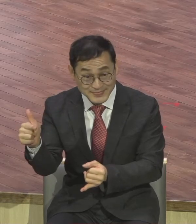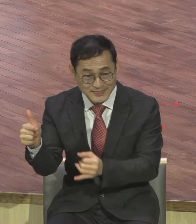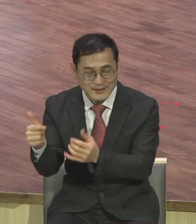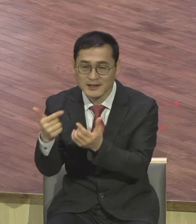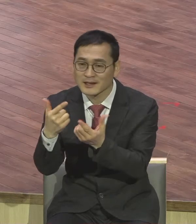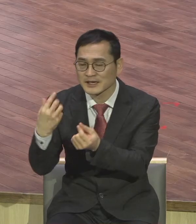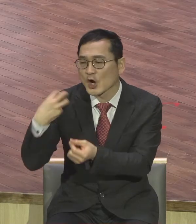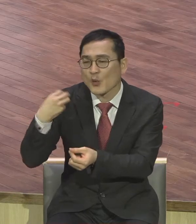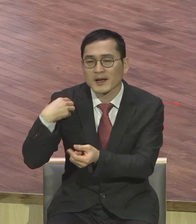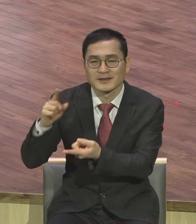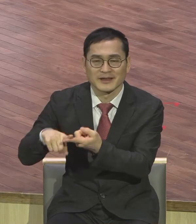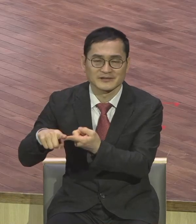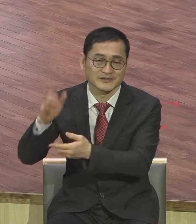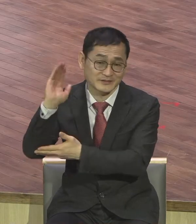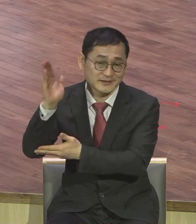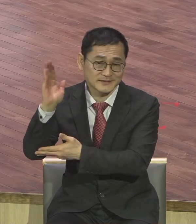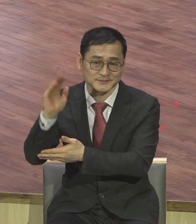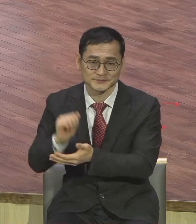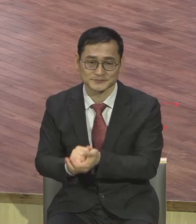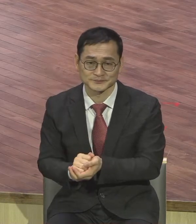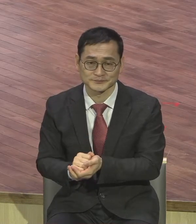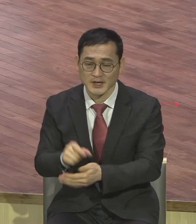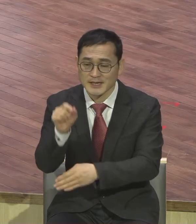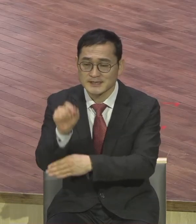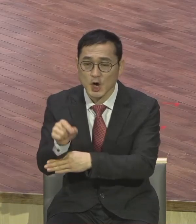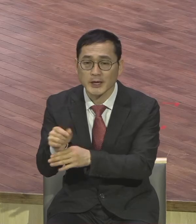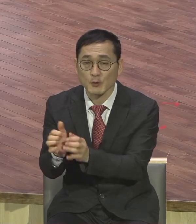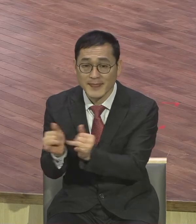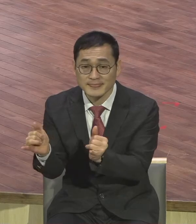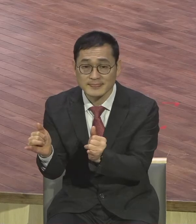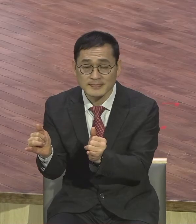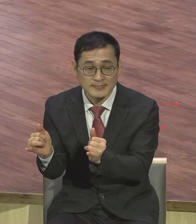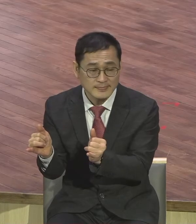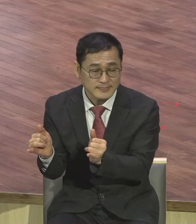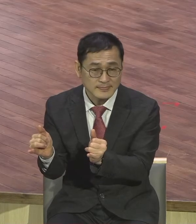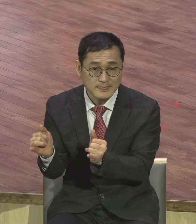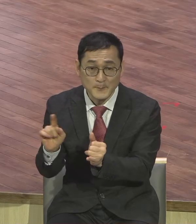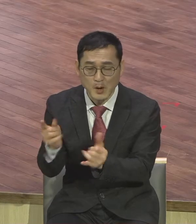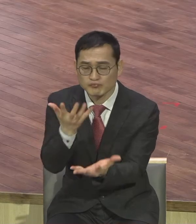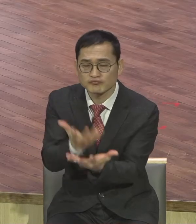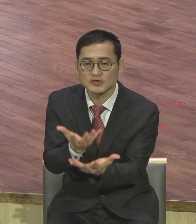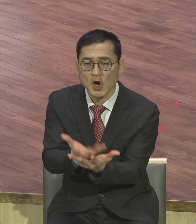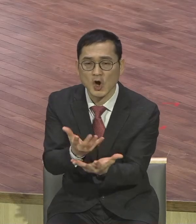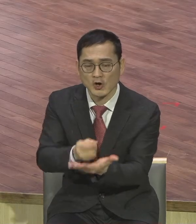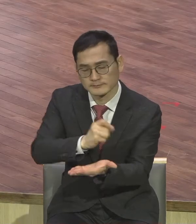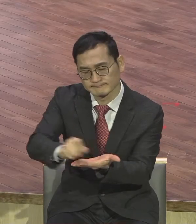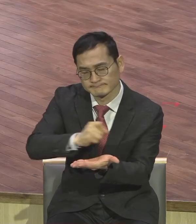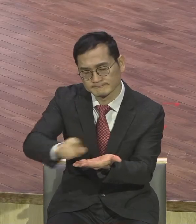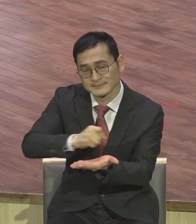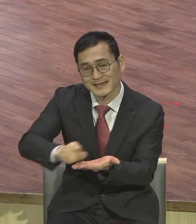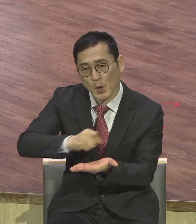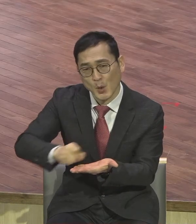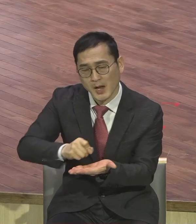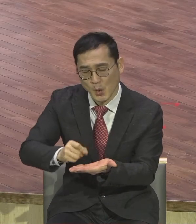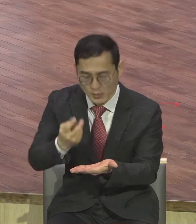서기관은 많은 사람들이냐 문서를 기록하고 관리하는